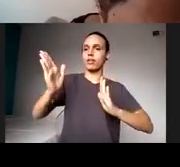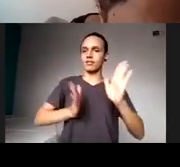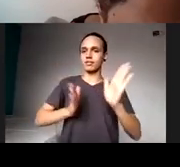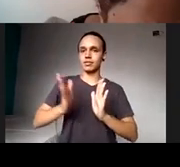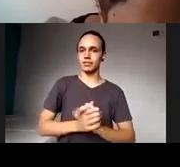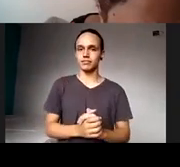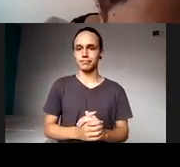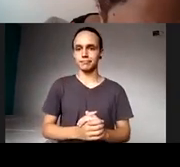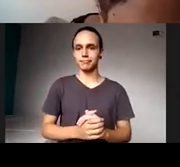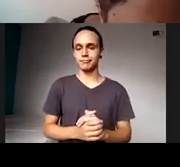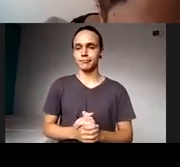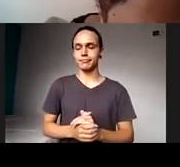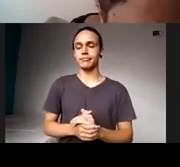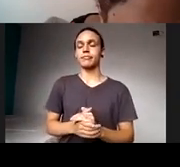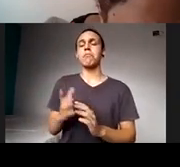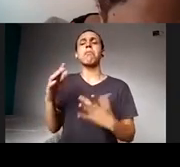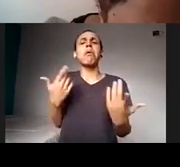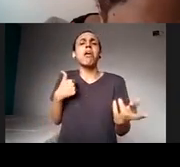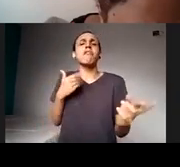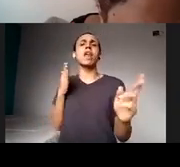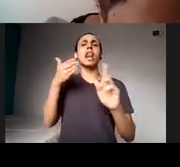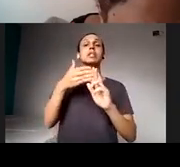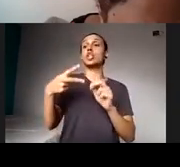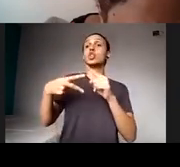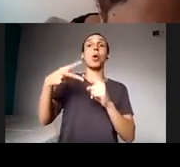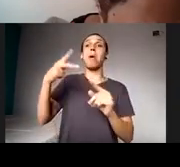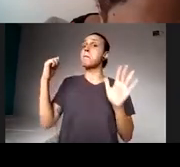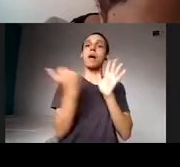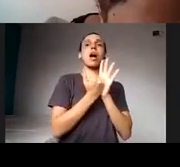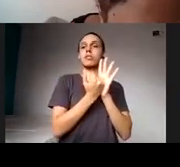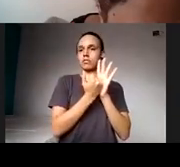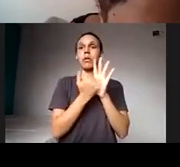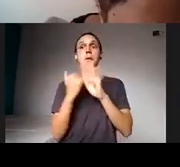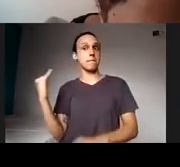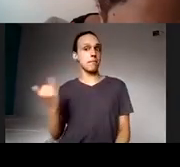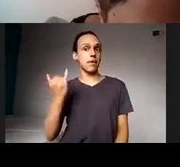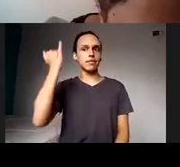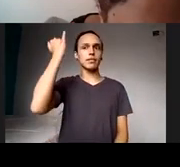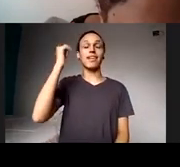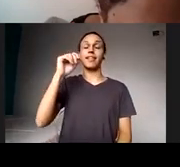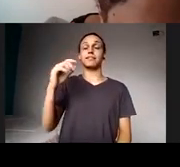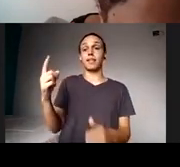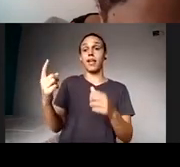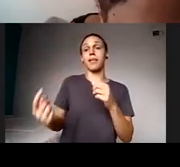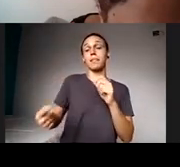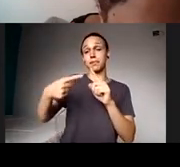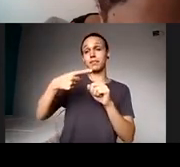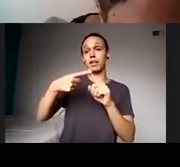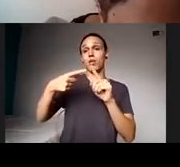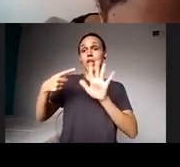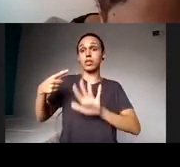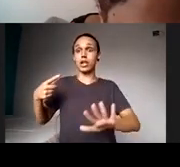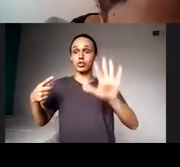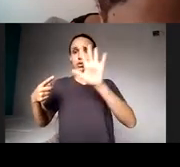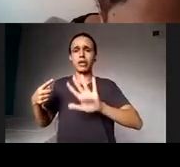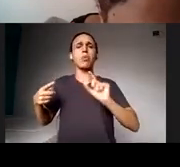eu tomo como referência dois grandes marcos para mim. Um é nacional, que é a lei brasileira